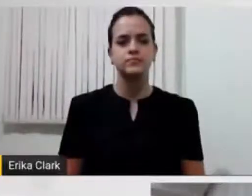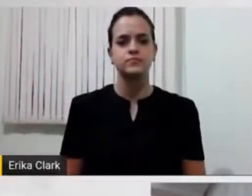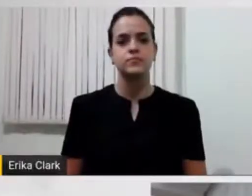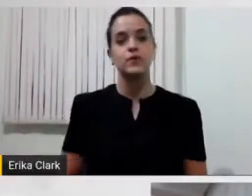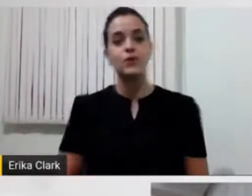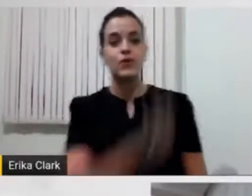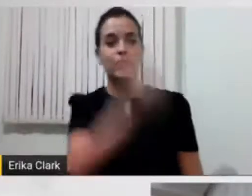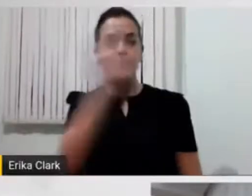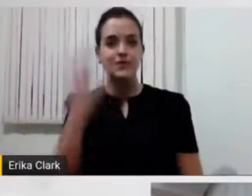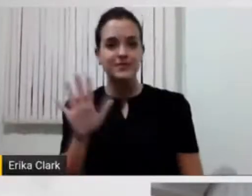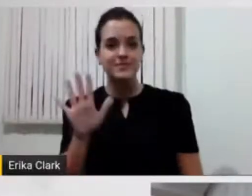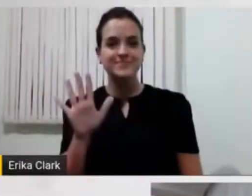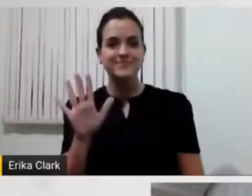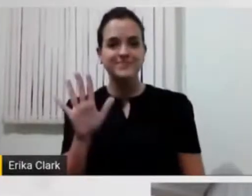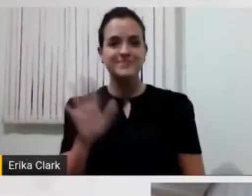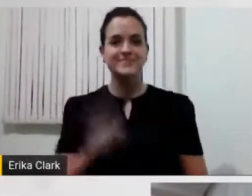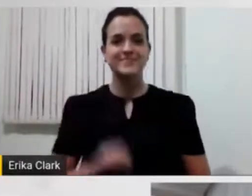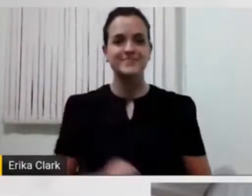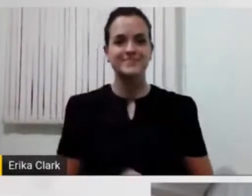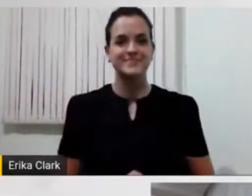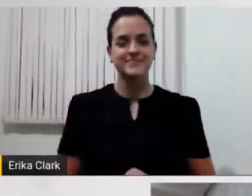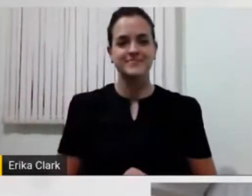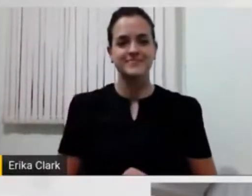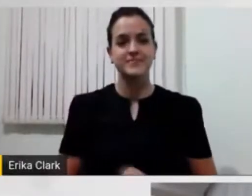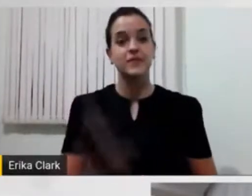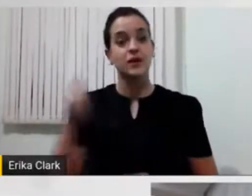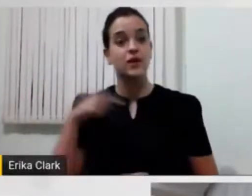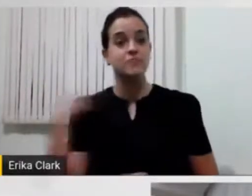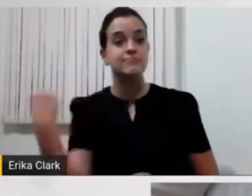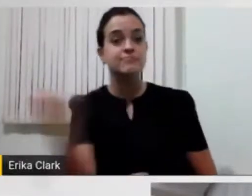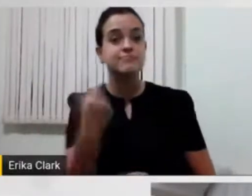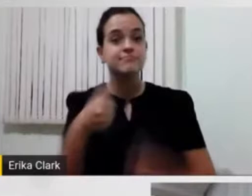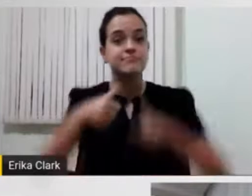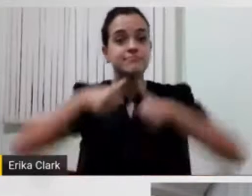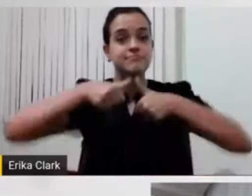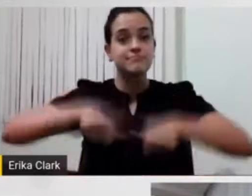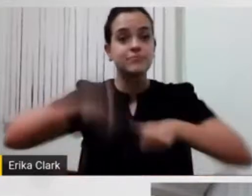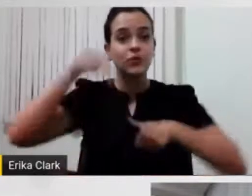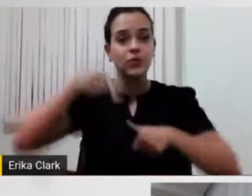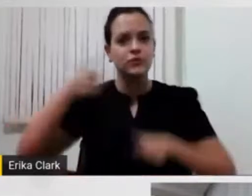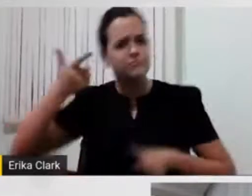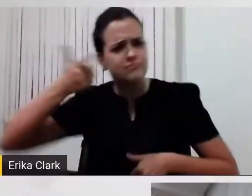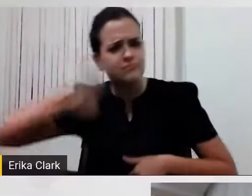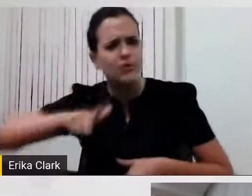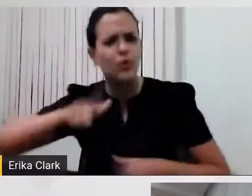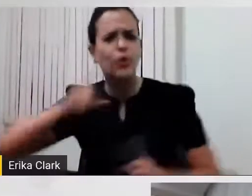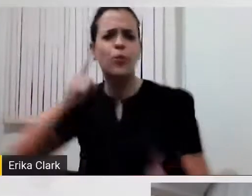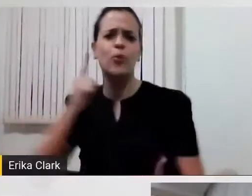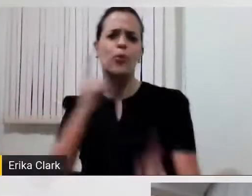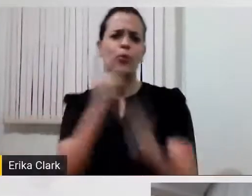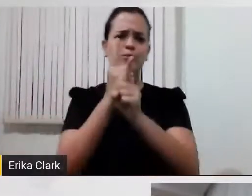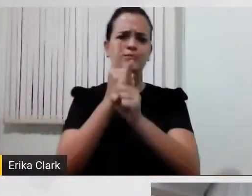Olá, estamos aqui novamente para mais um encontro com o projeto